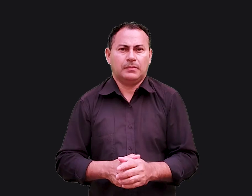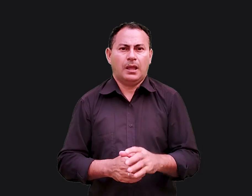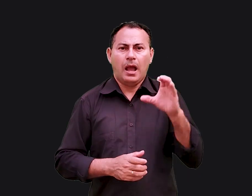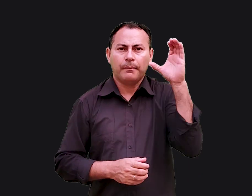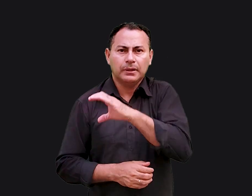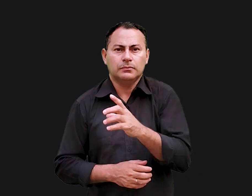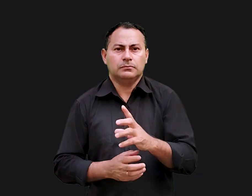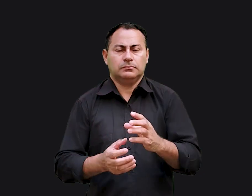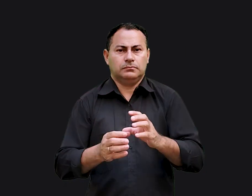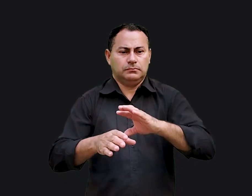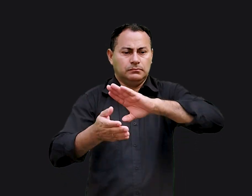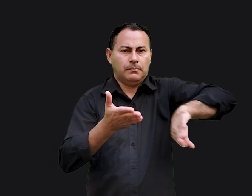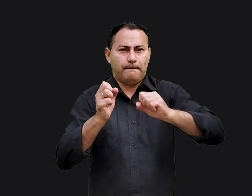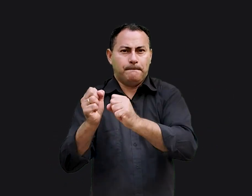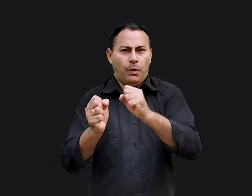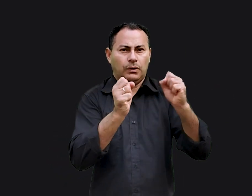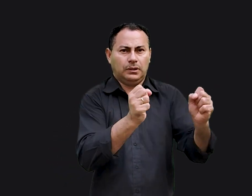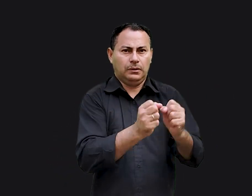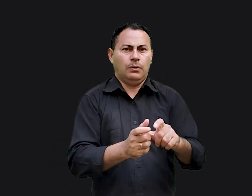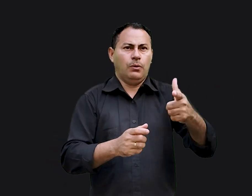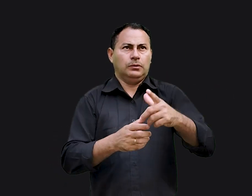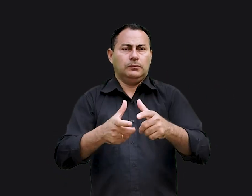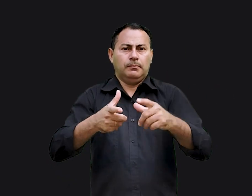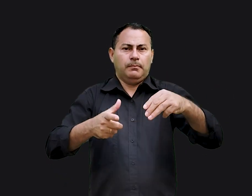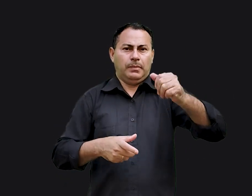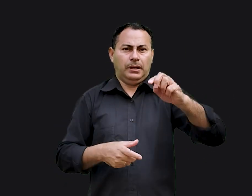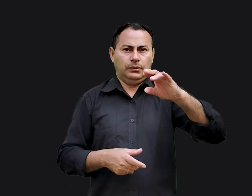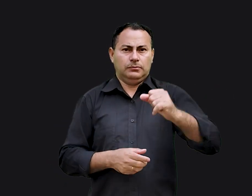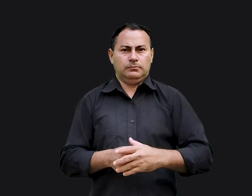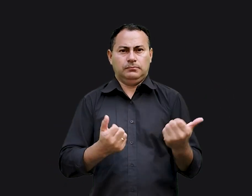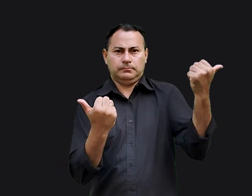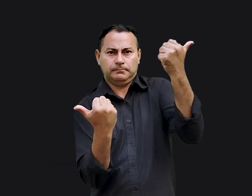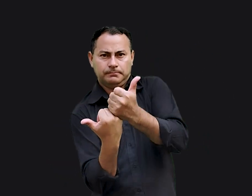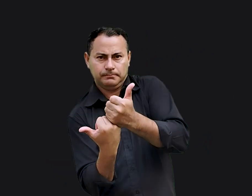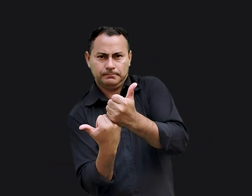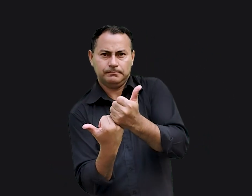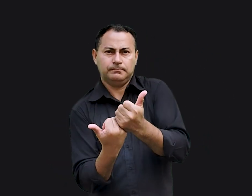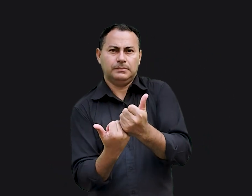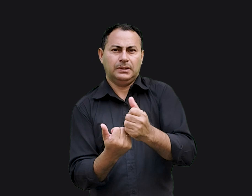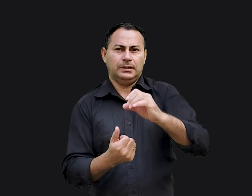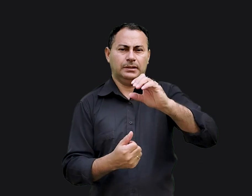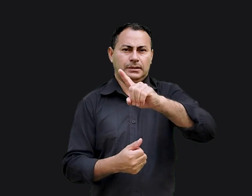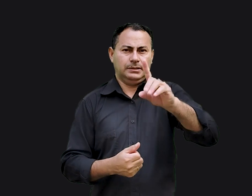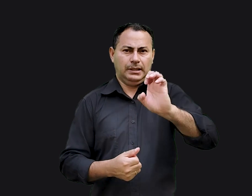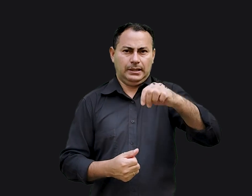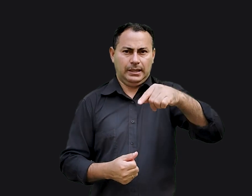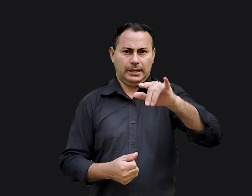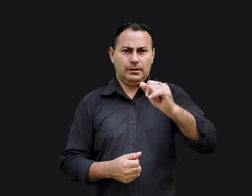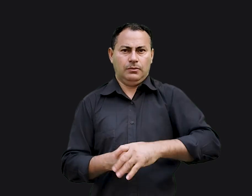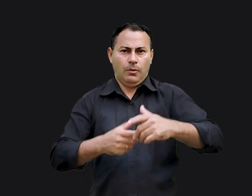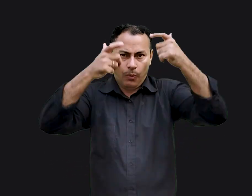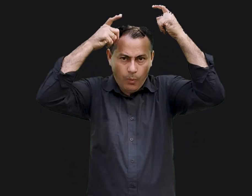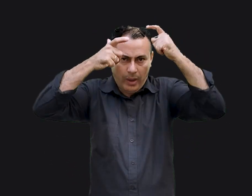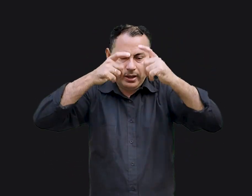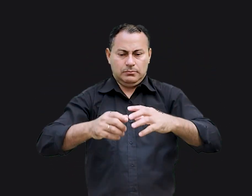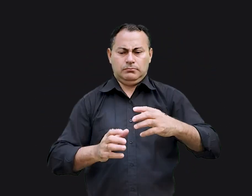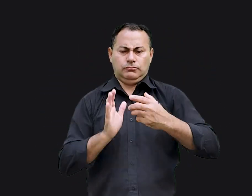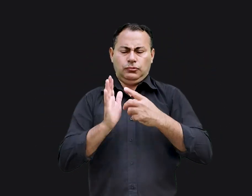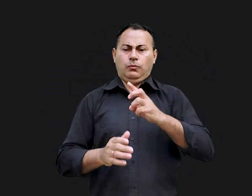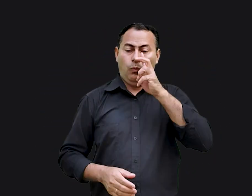ordenavam, era rapidamente removido do poder e outro marionete o substituía. Zedequias foi o rei testa de